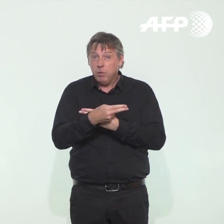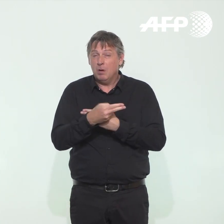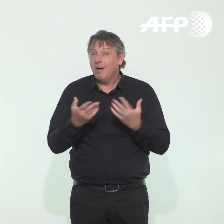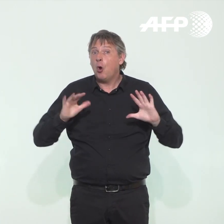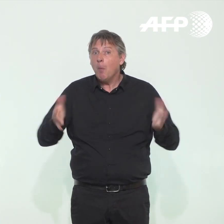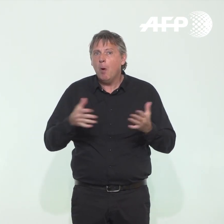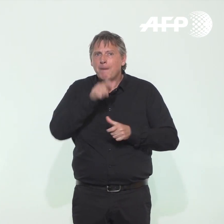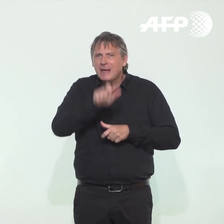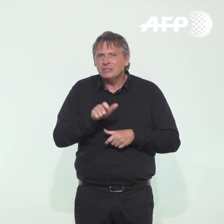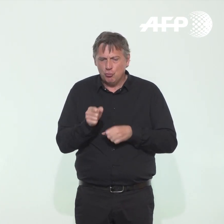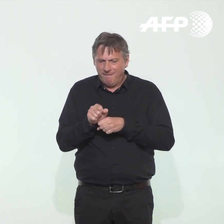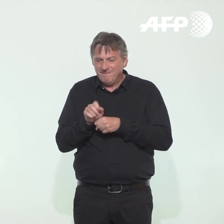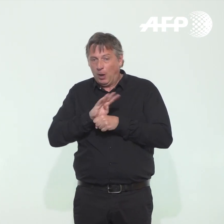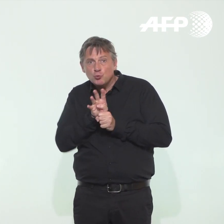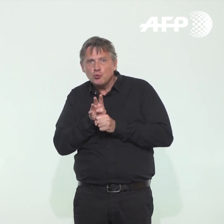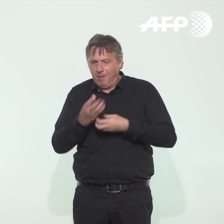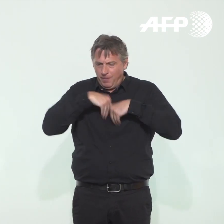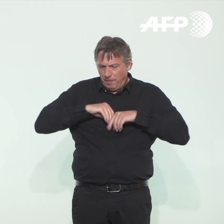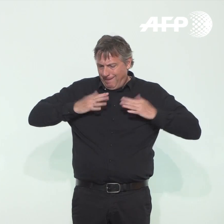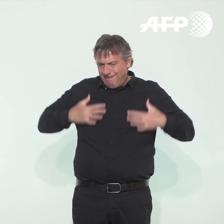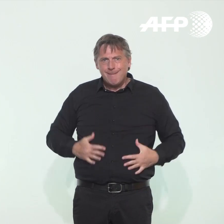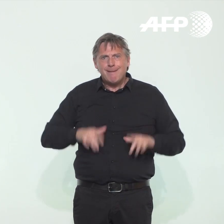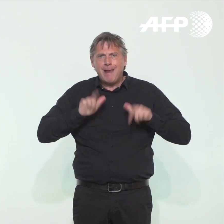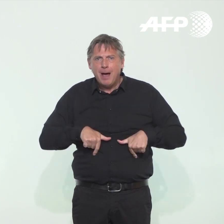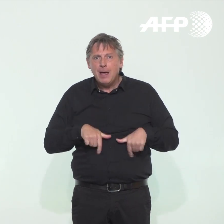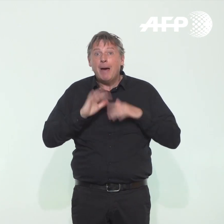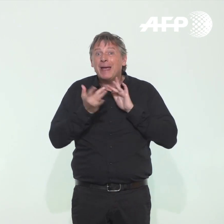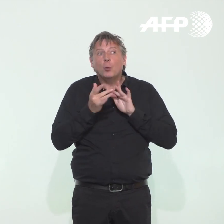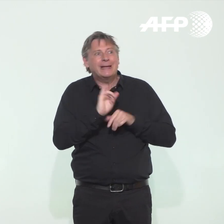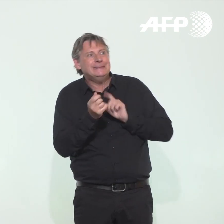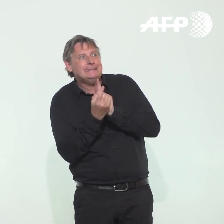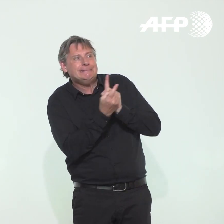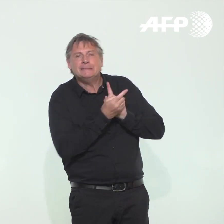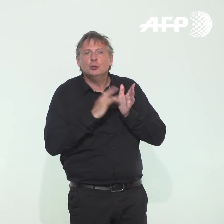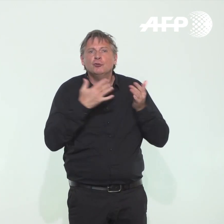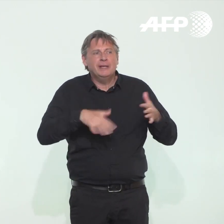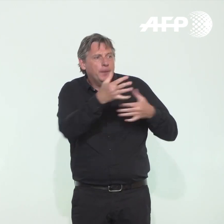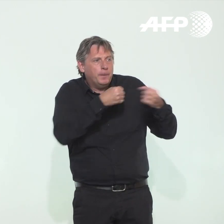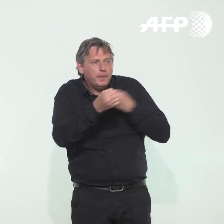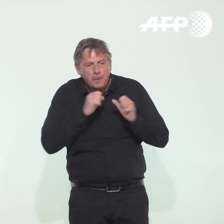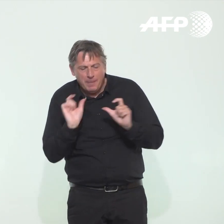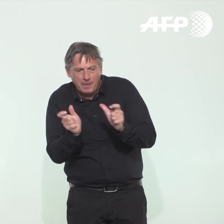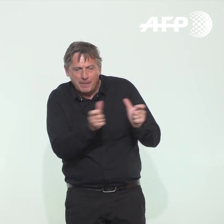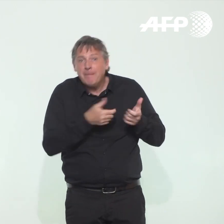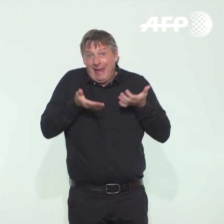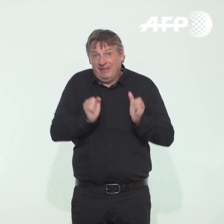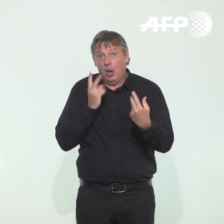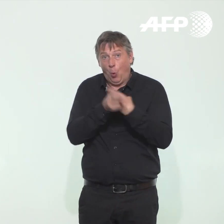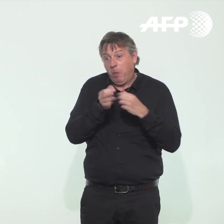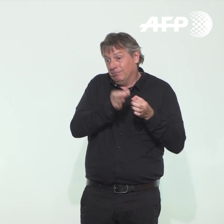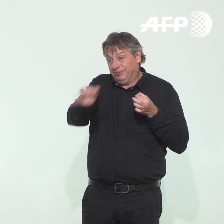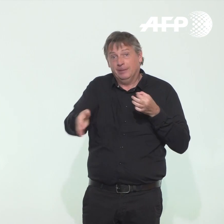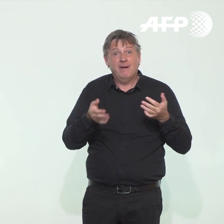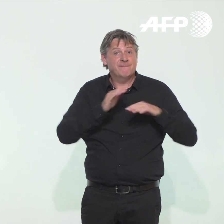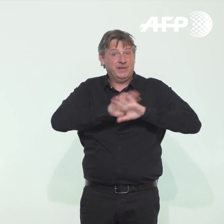va chercher des porteurs, plus on va trouver leurs personnes de contact, moins on va permettre au virus de passer d'une personne à l'autre. Trois questions pour